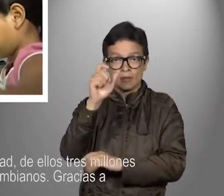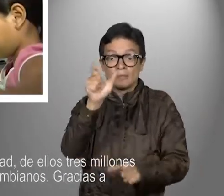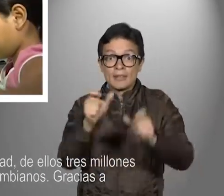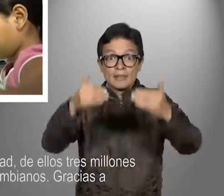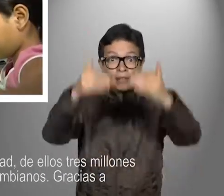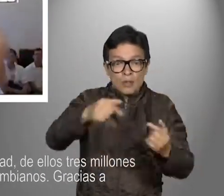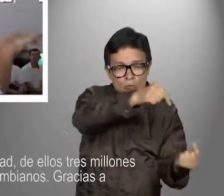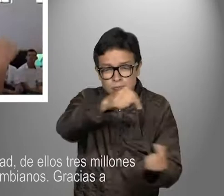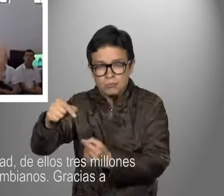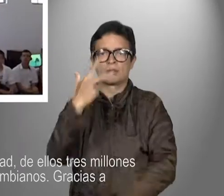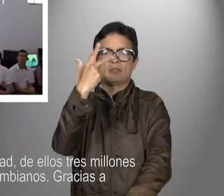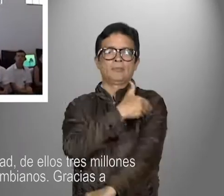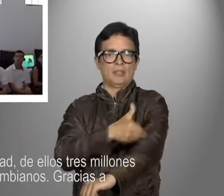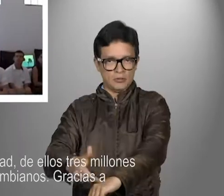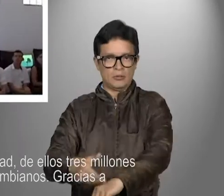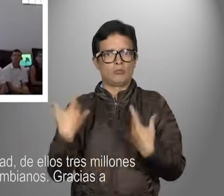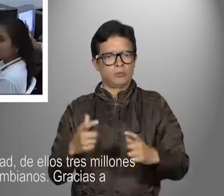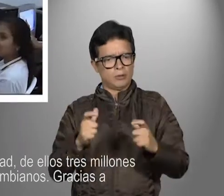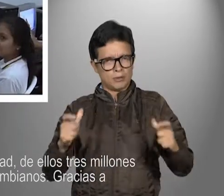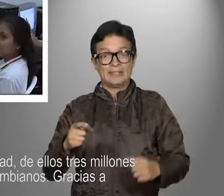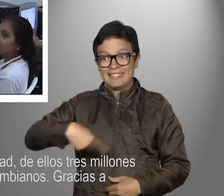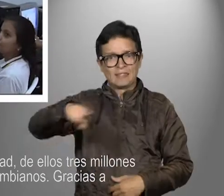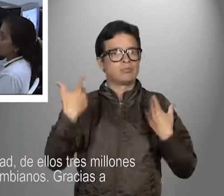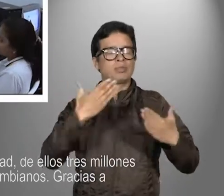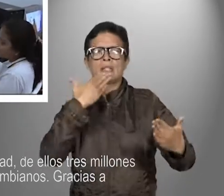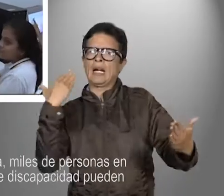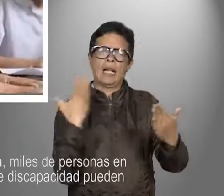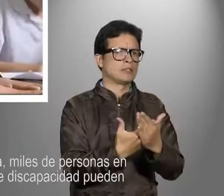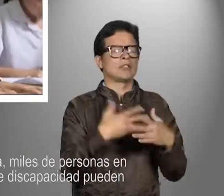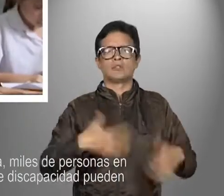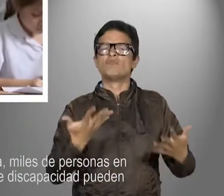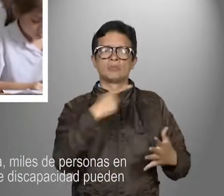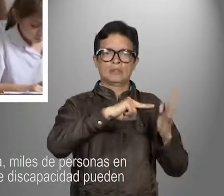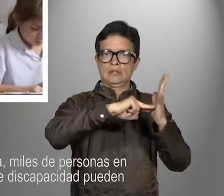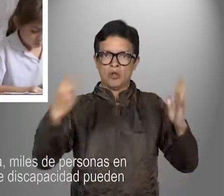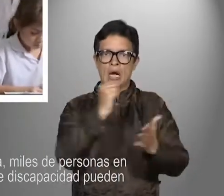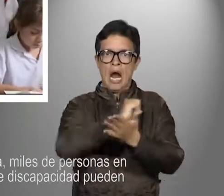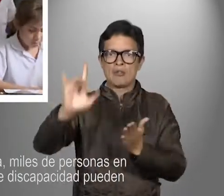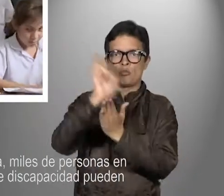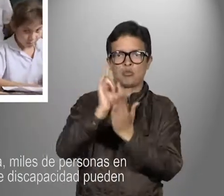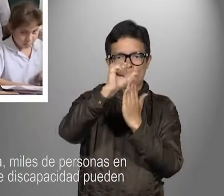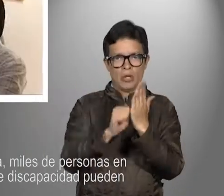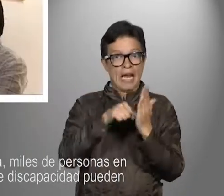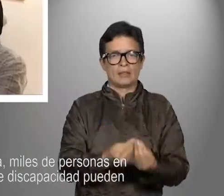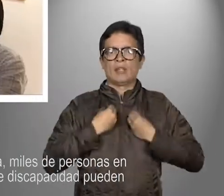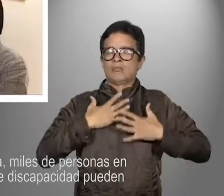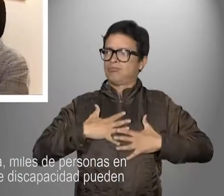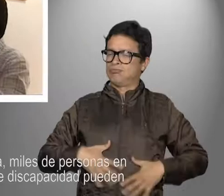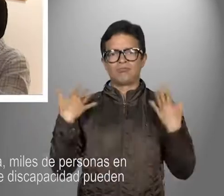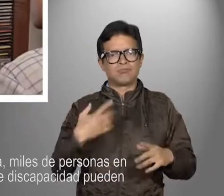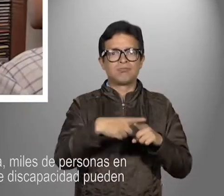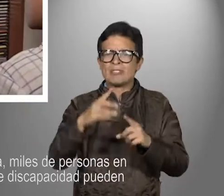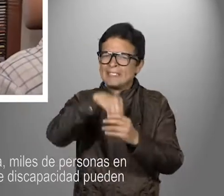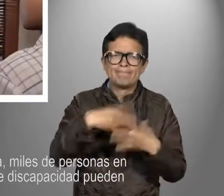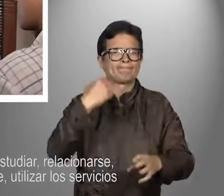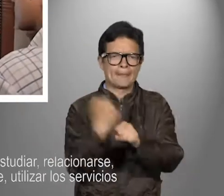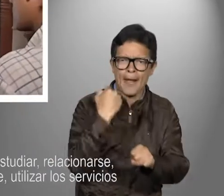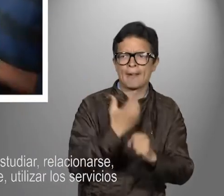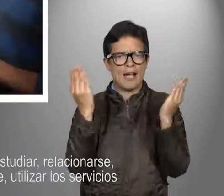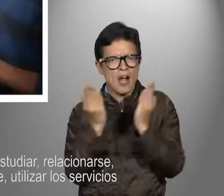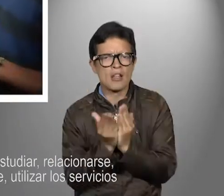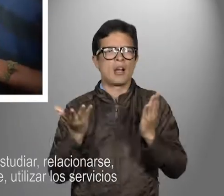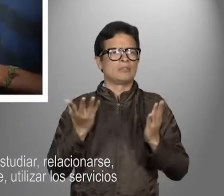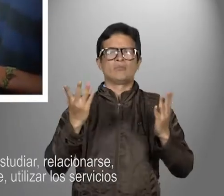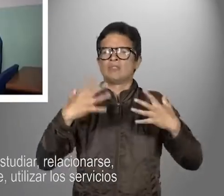discapacidad. De ellos, tres millones son colombianos. Gracias a la tecnología, miles de personas en condición de discapacidad pueden